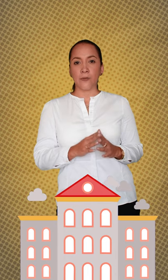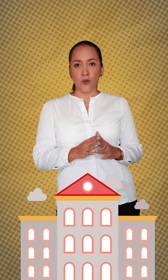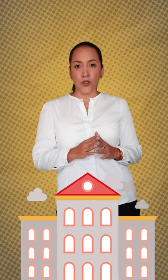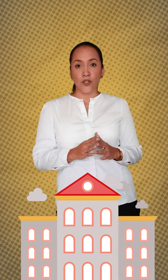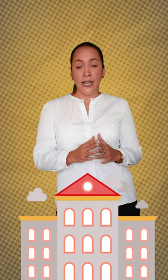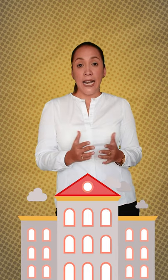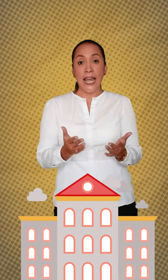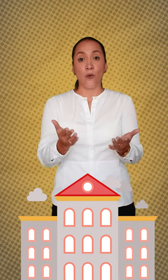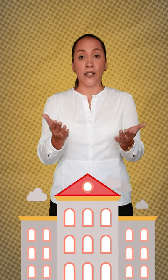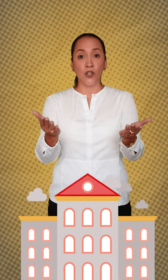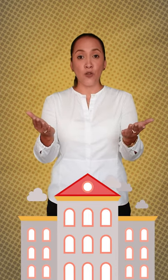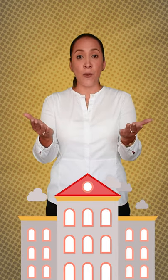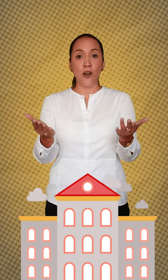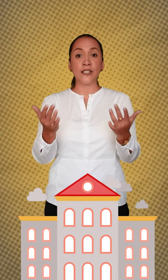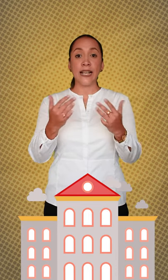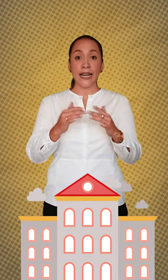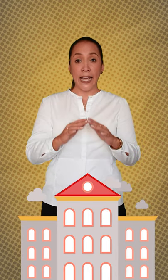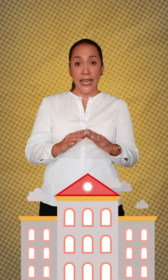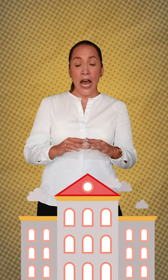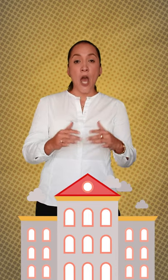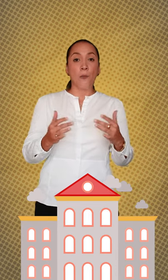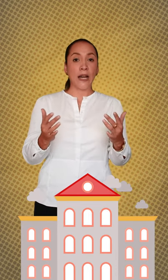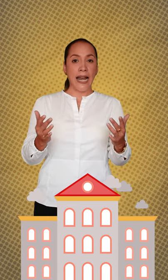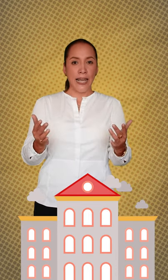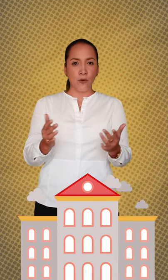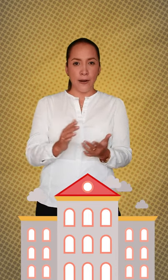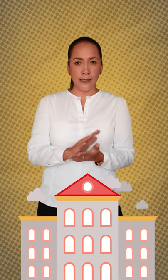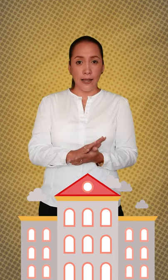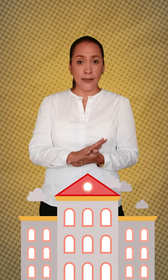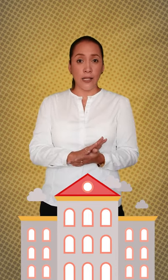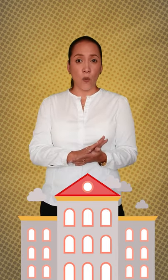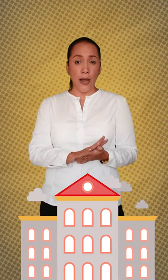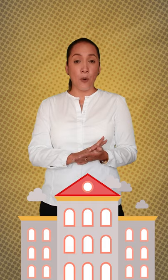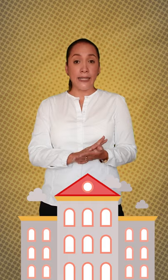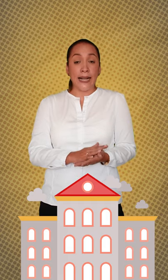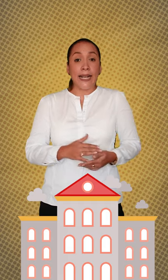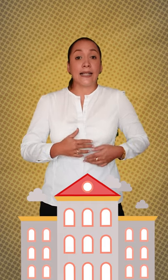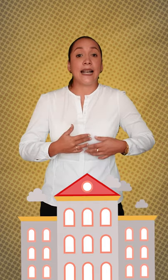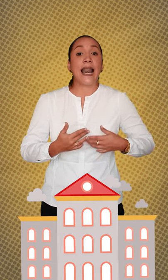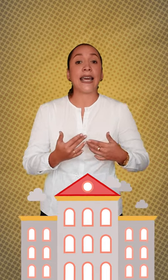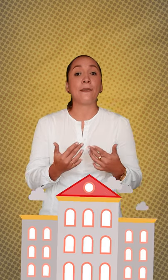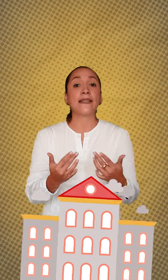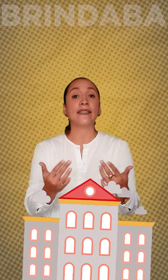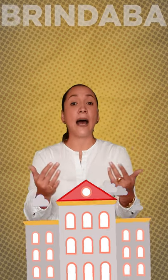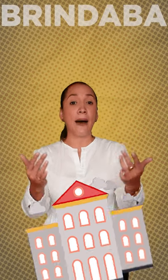Revolución Ciudadana, la educación superior se regía por la ley de universidades y escuelas politécnicas, la que brindaba